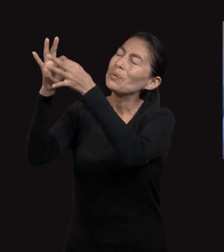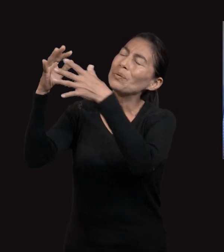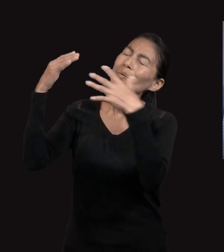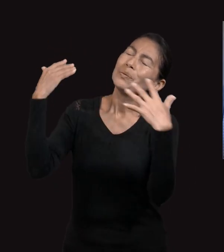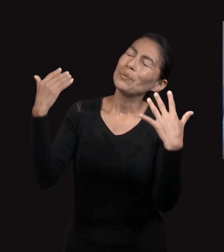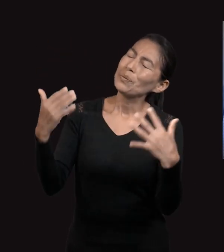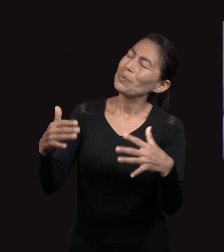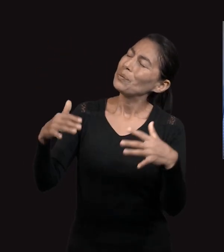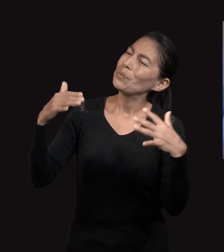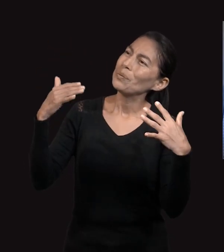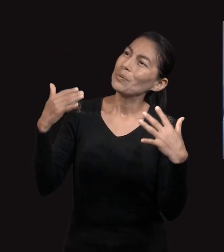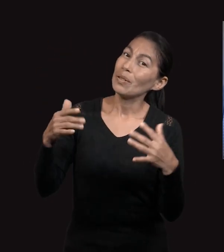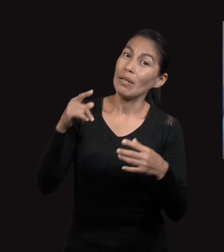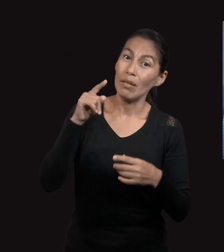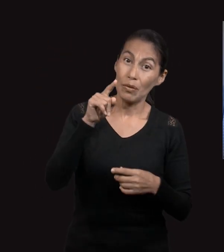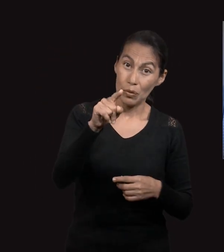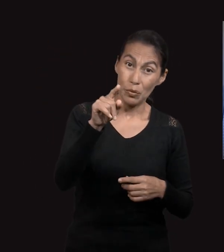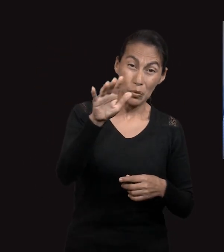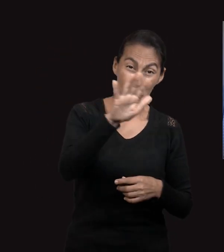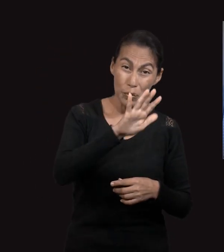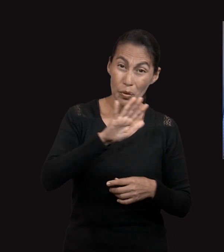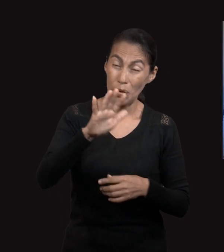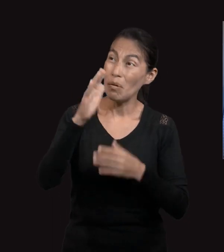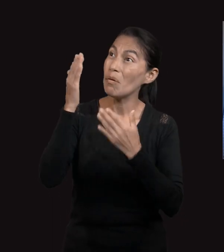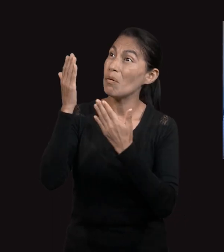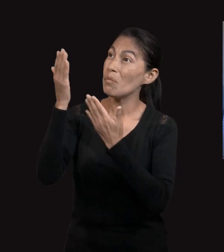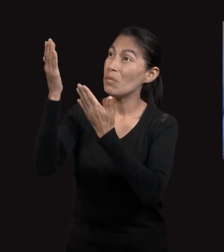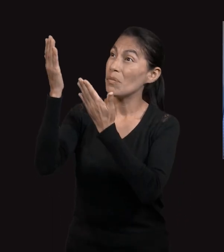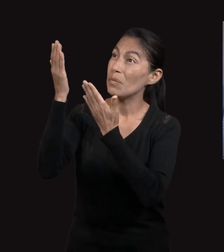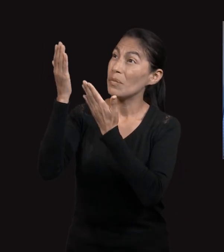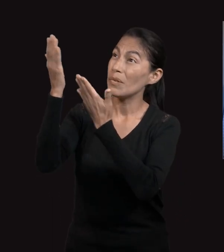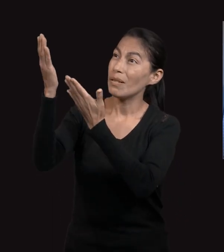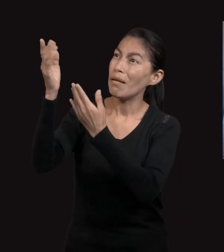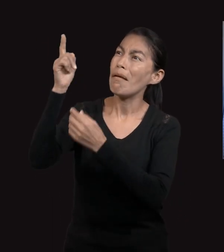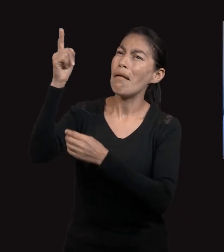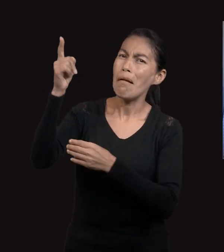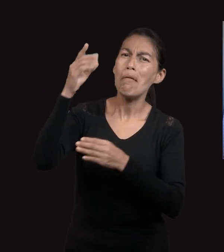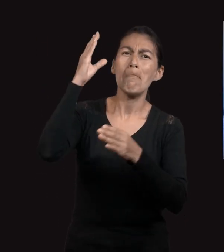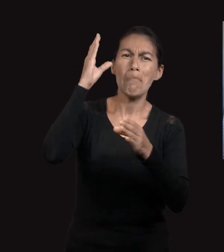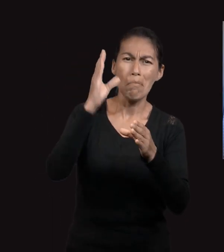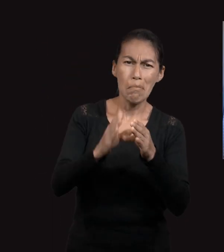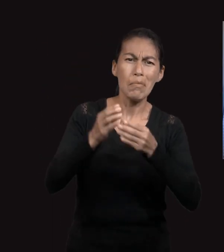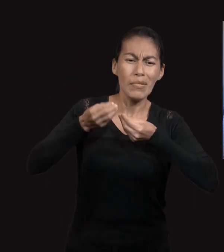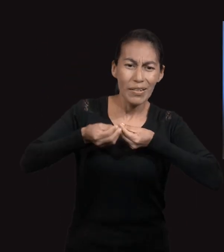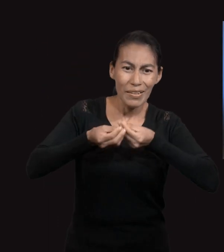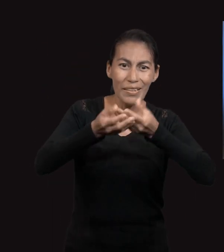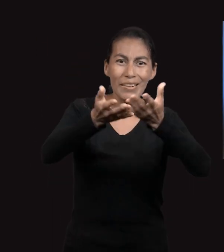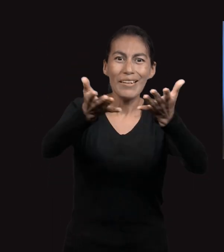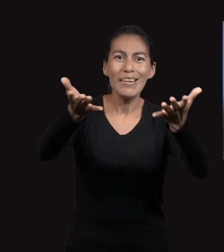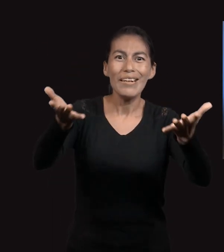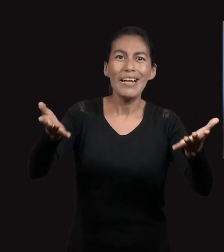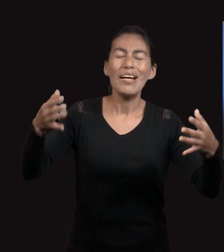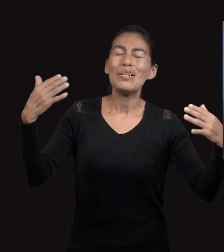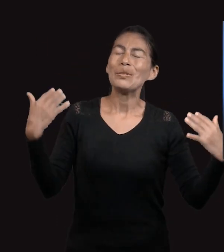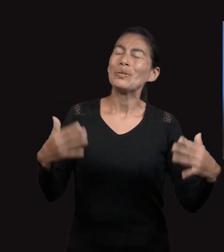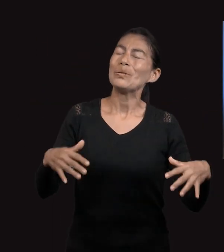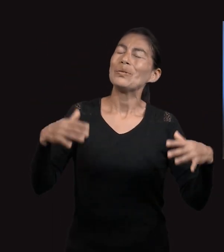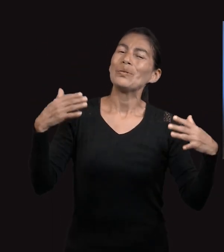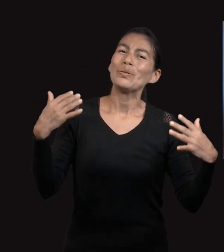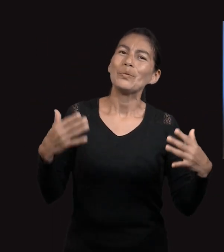Y tus peticiones cumplirán Confía en Dios